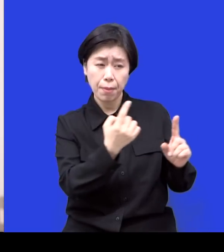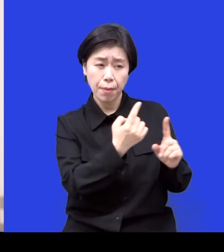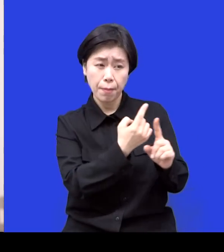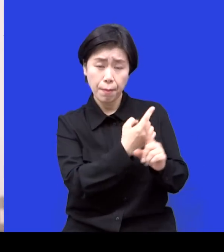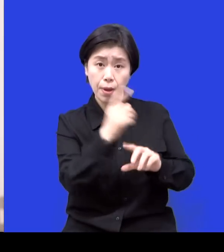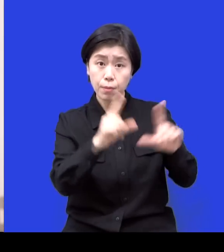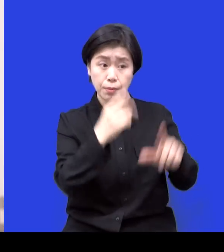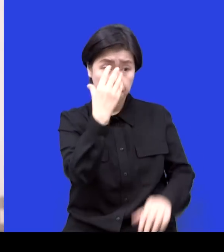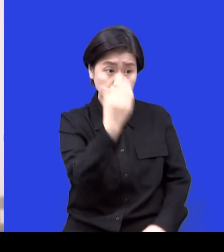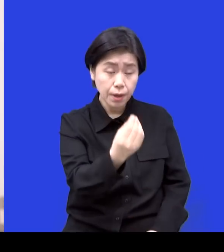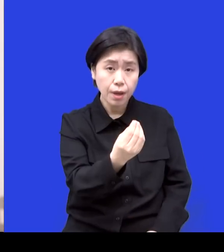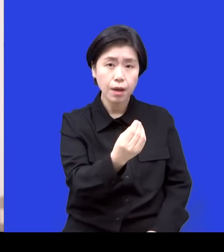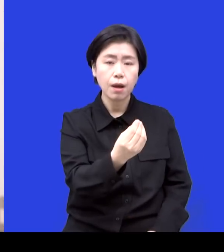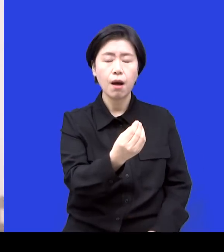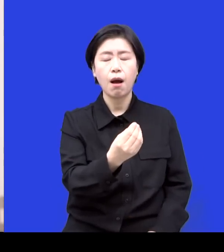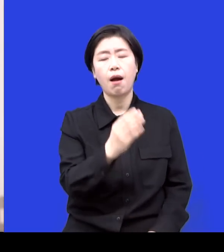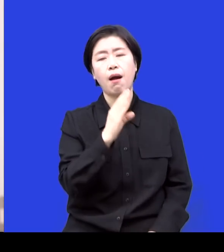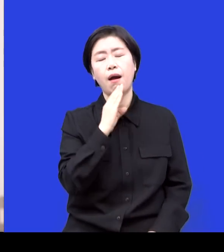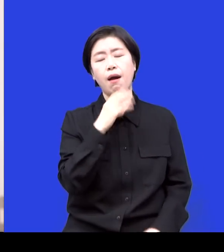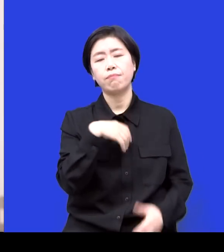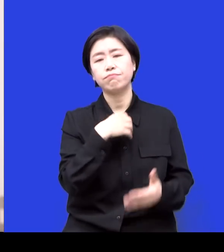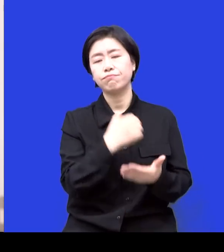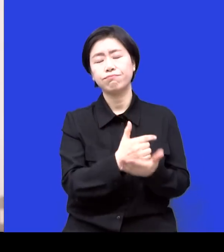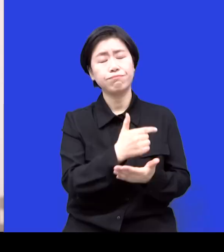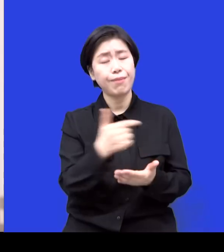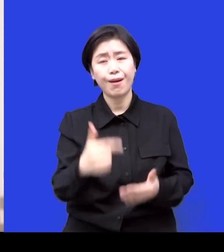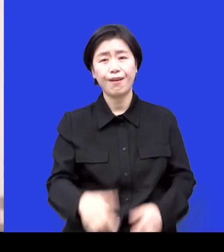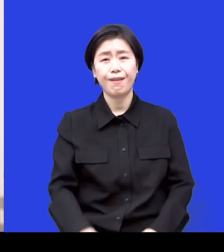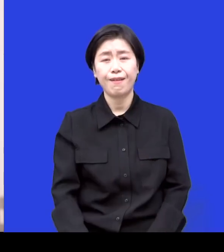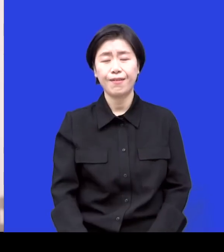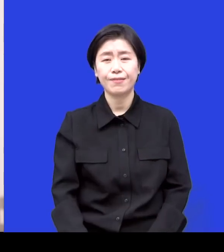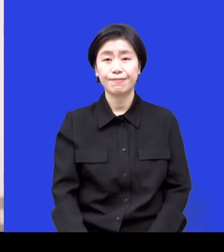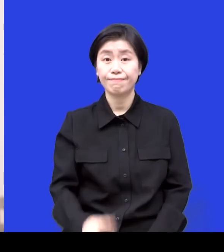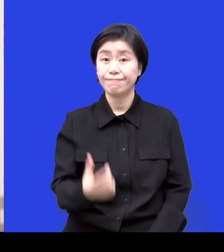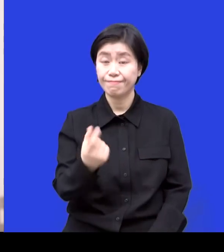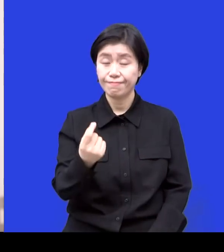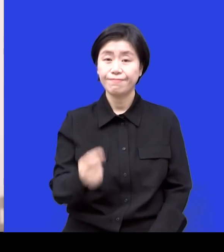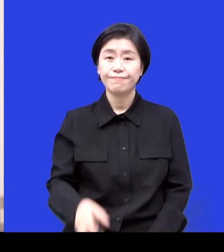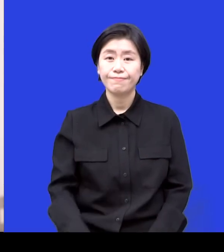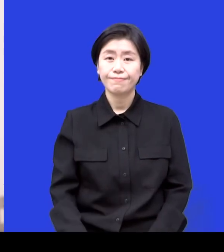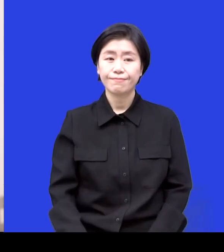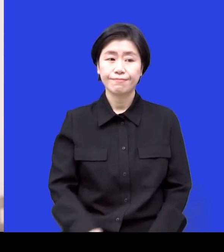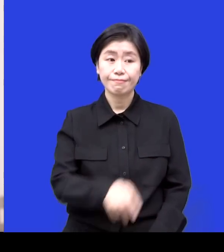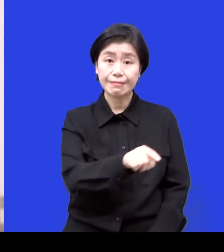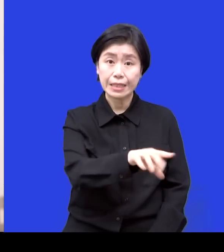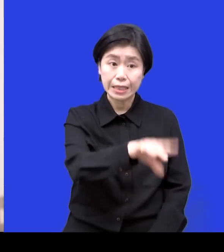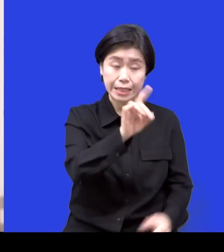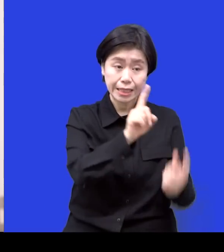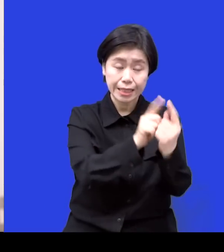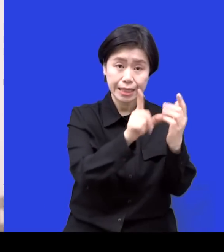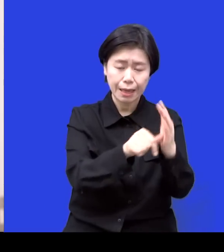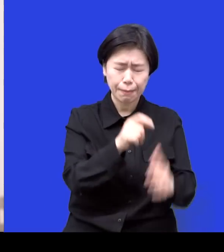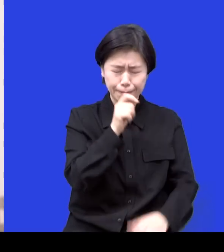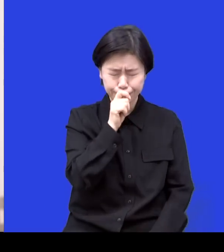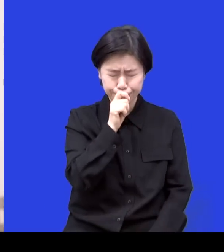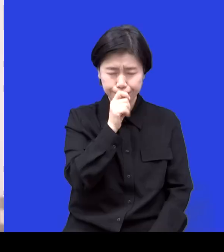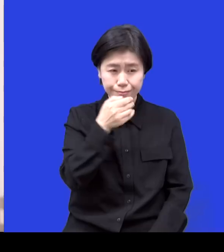것 자체가 너무 큰 은혜고 돈 주고도 볼 수 없는 광경이에요. 아이들이 정말 말도 안 하고 했던 애들이 말도 잘하고 운동